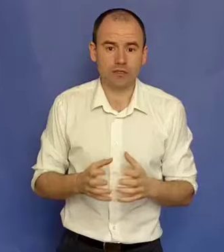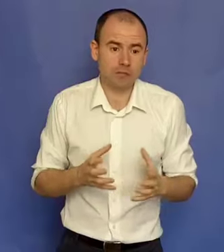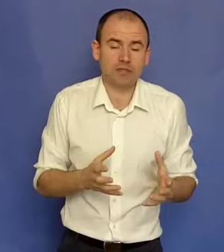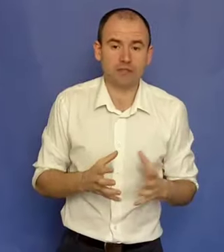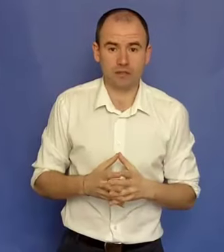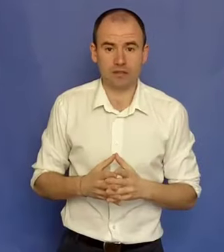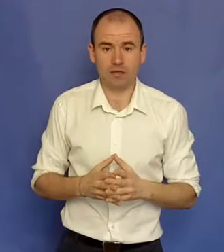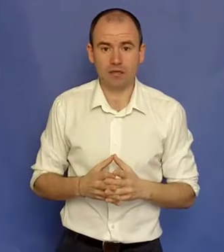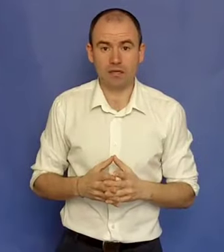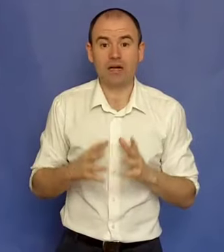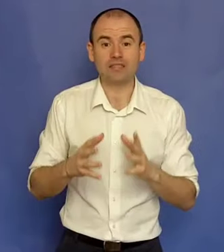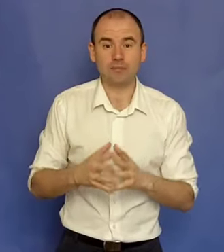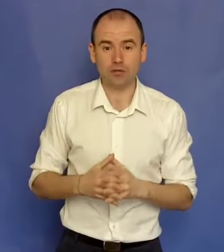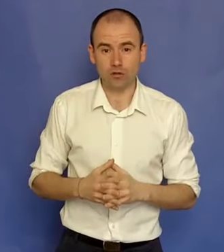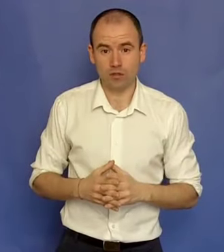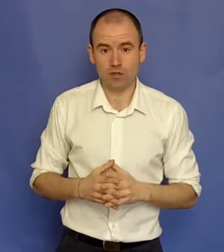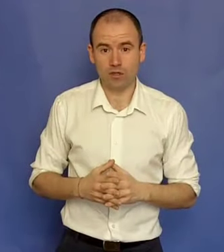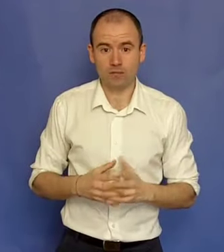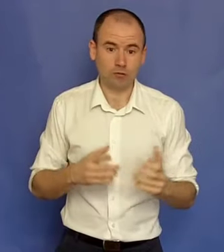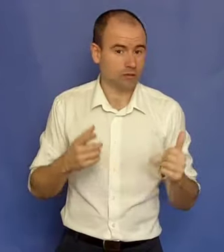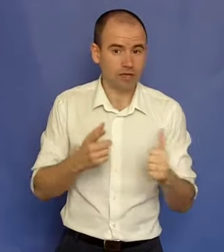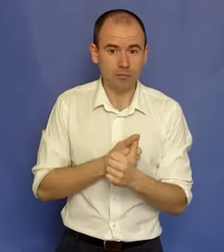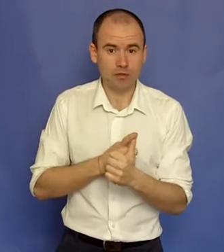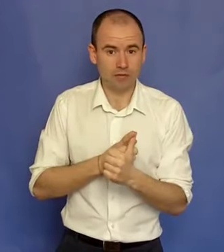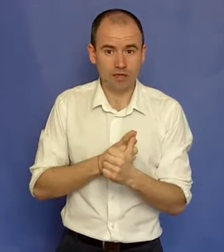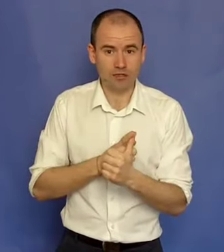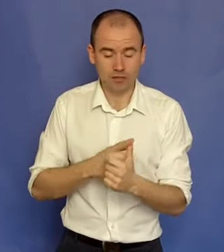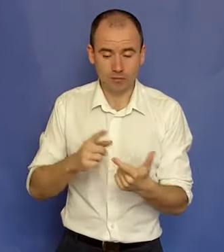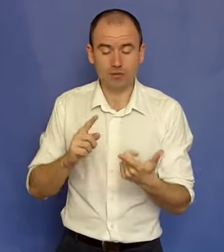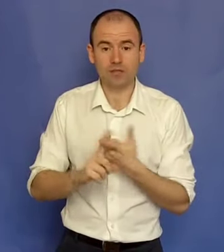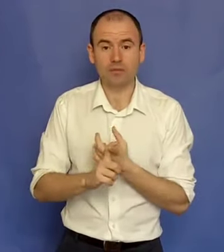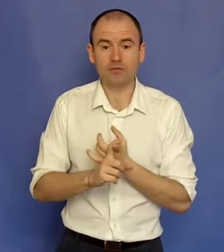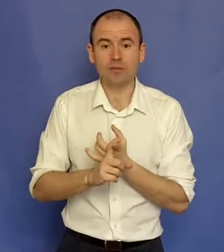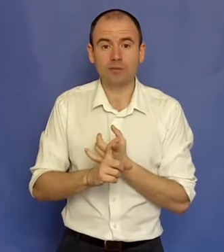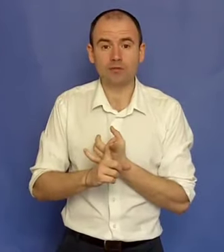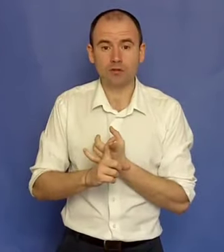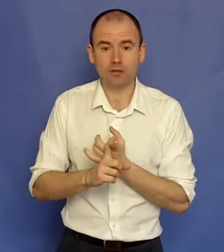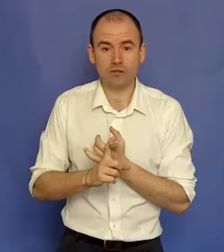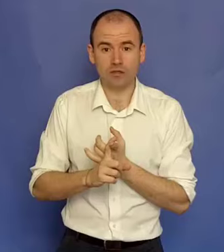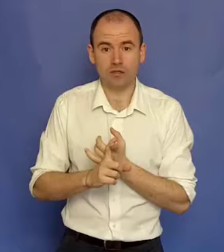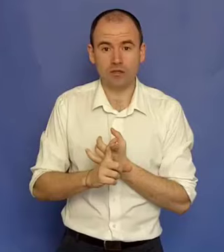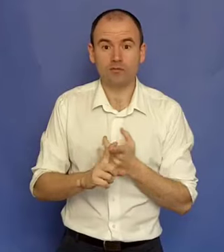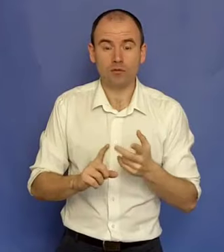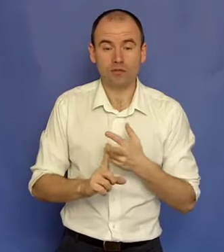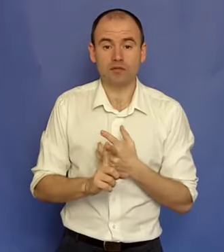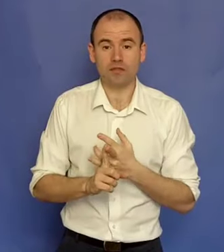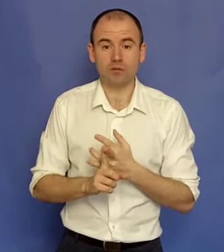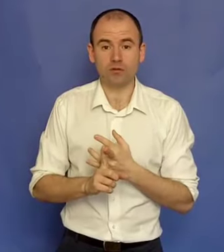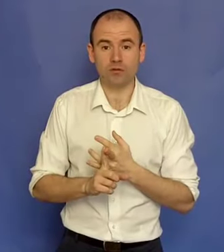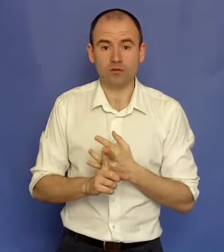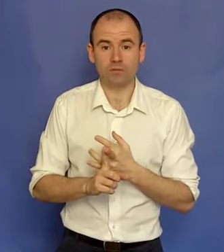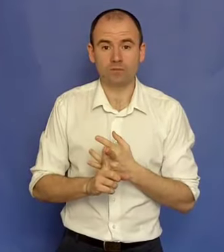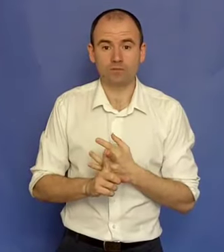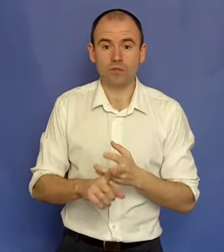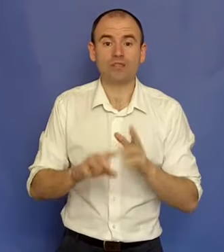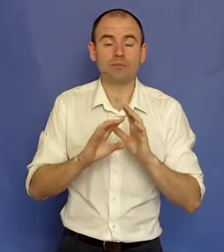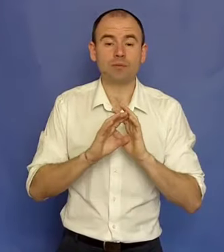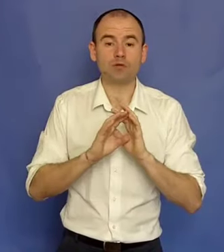ta și abilitățile tale ca antreprenor. Poți să scapi de a fi angajat, poți să scapi de a fi liber profesionist chiar. Poți să devii antreprenor. Este pentru